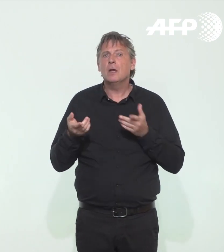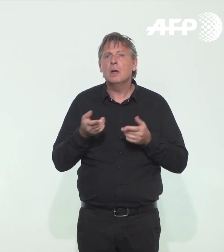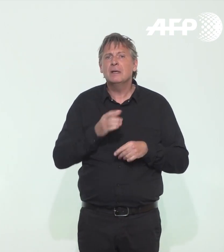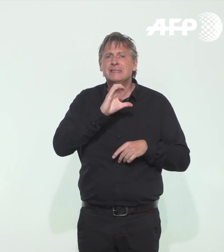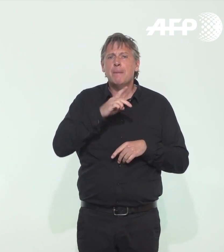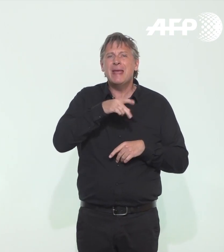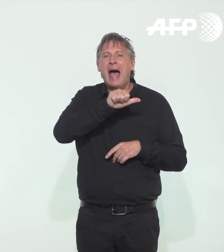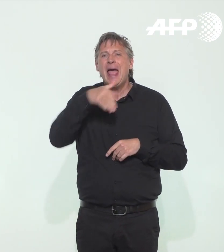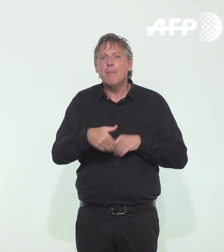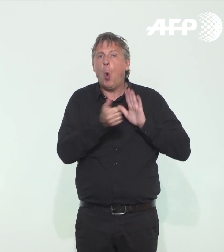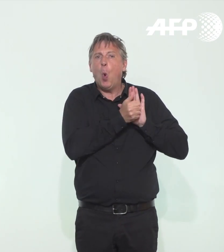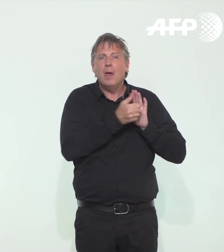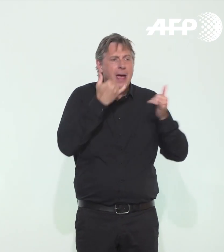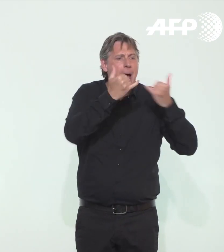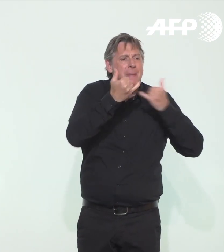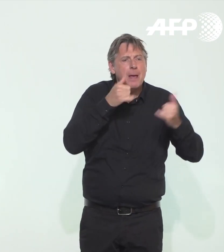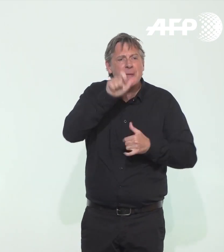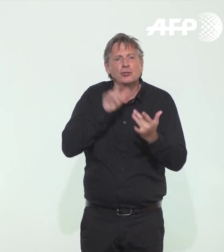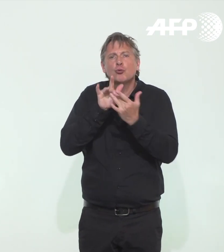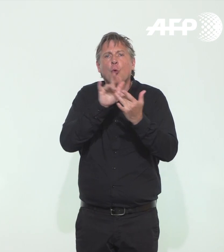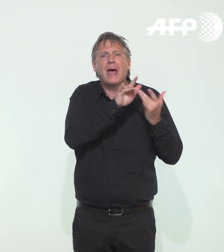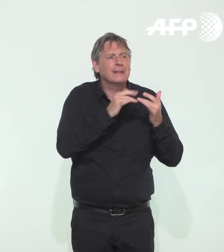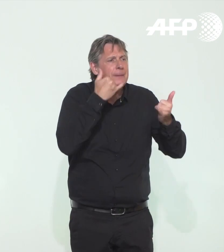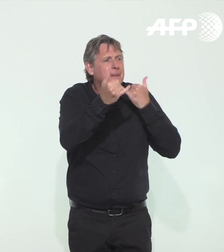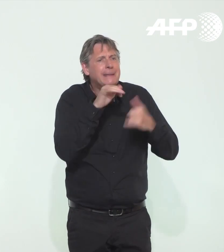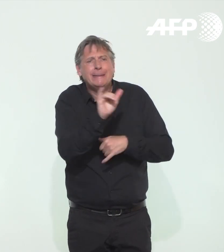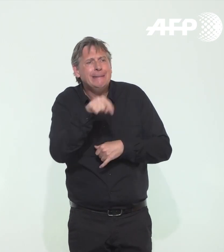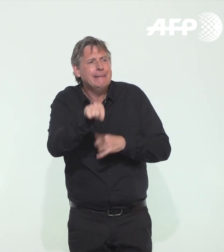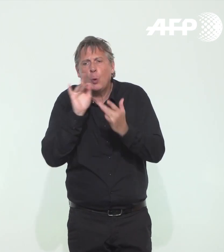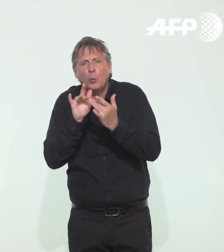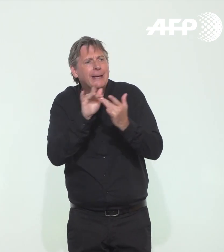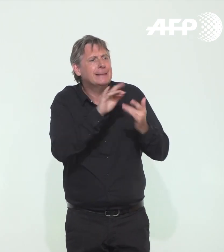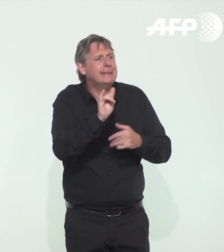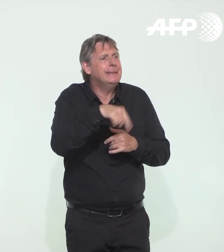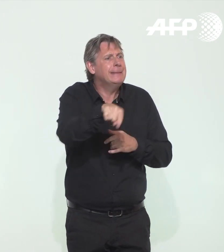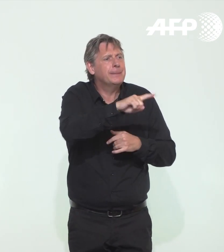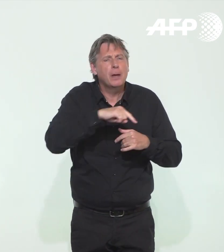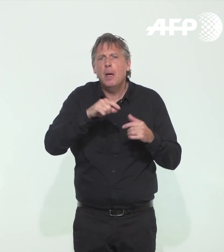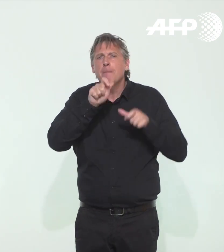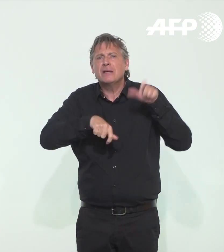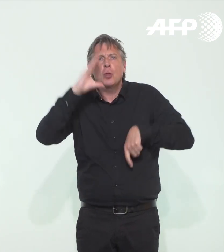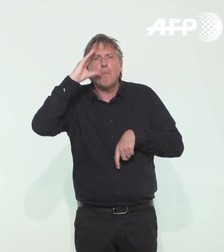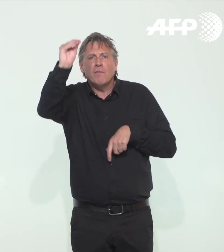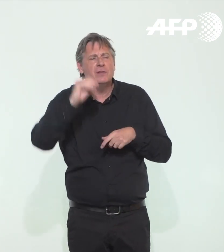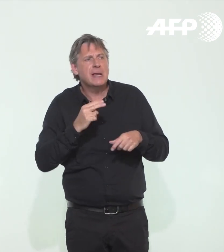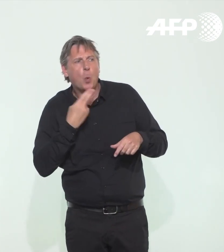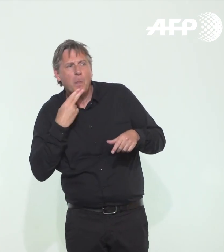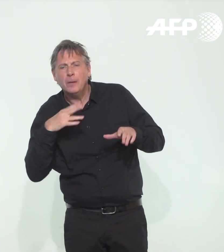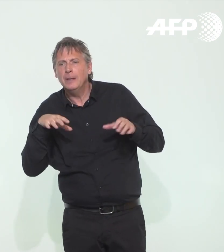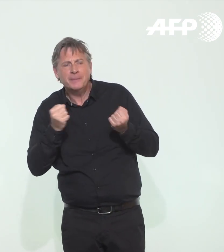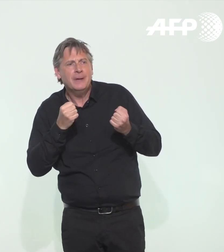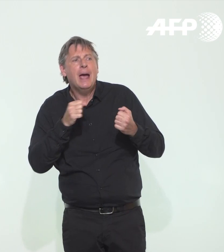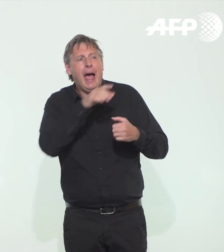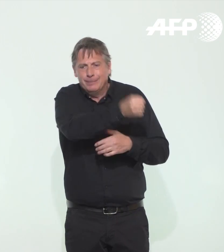de contact et qui va informer les personnes de contact de façon extrêmement compétente et professionnelle. donc, je crois que maintenant, les Français ont parfaitement compris que si on veut